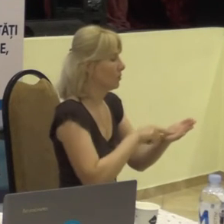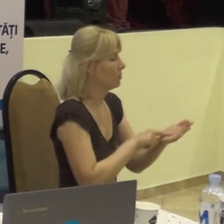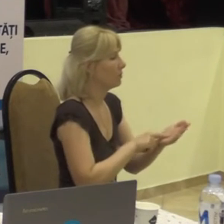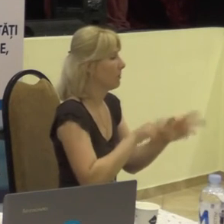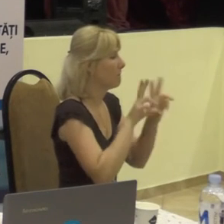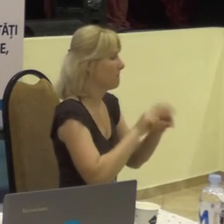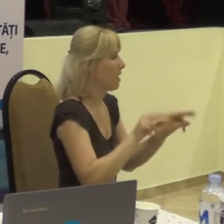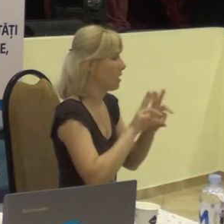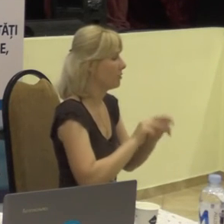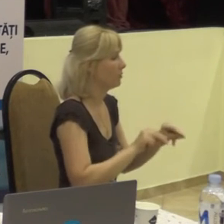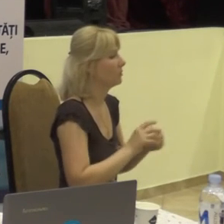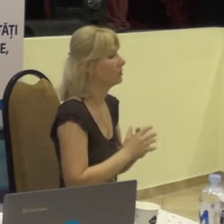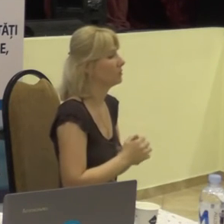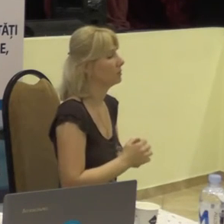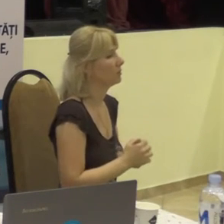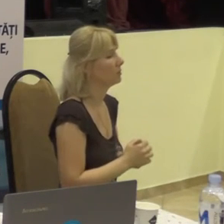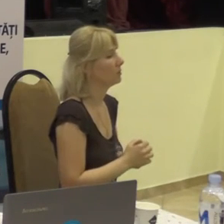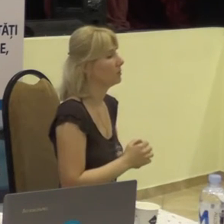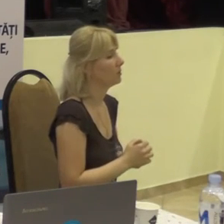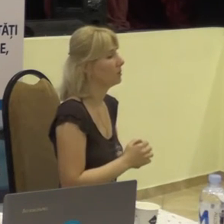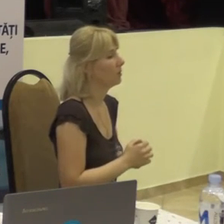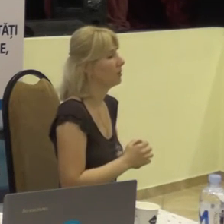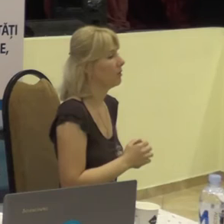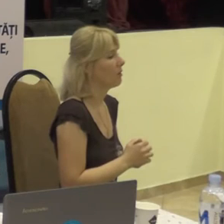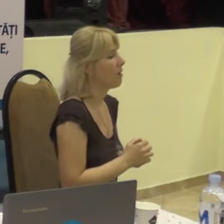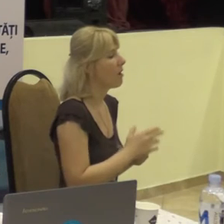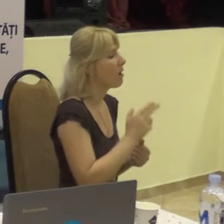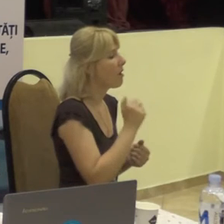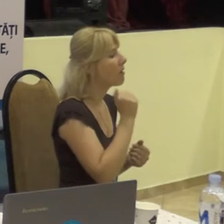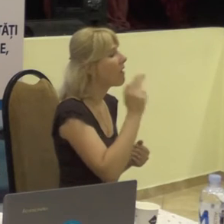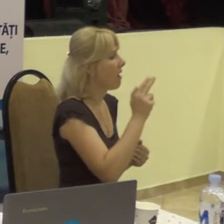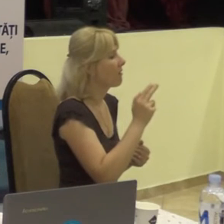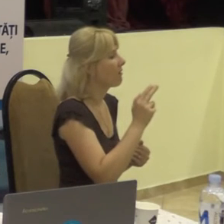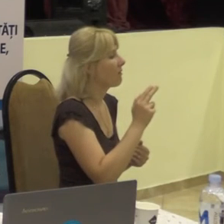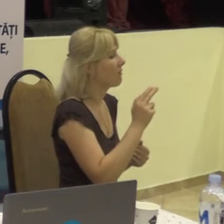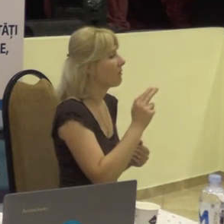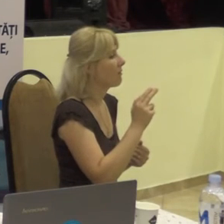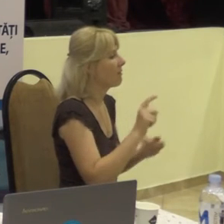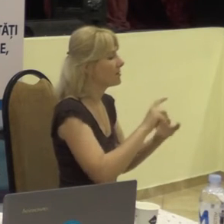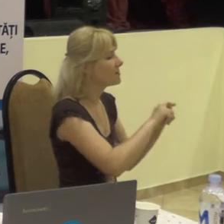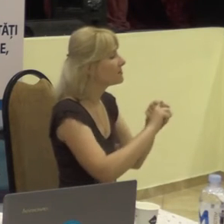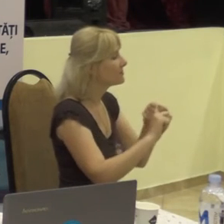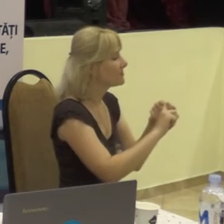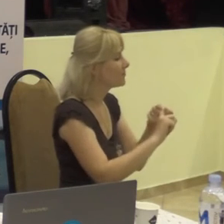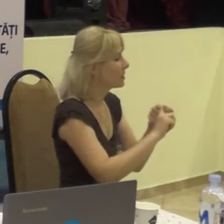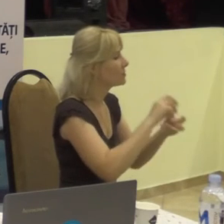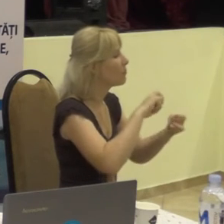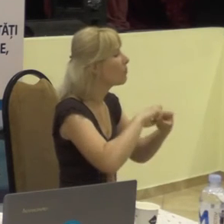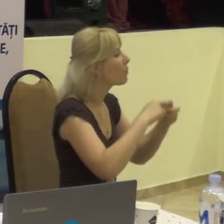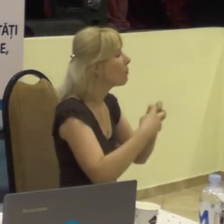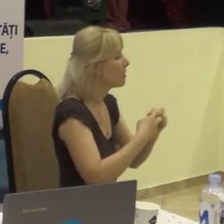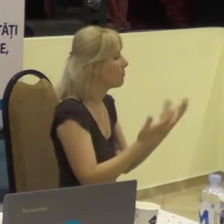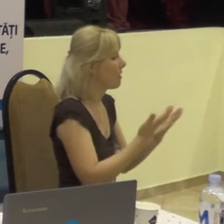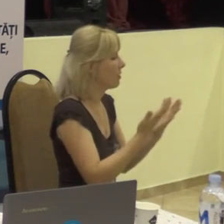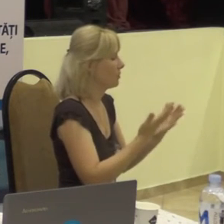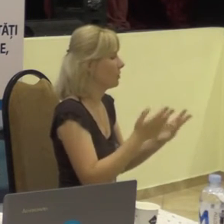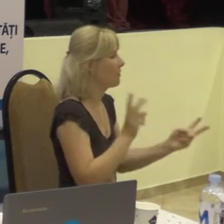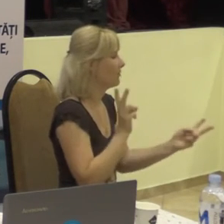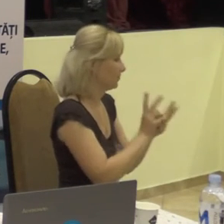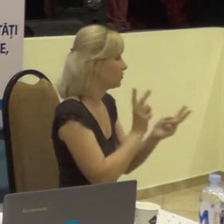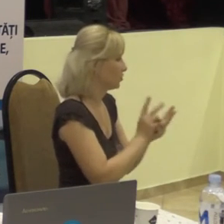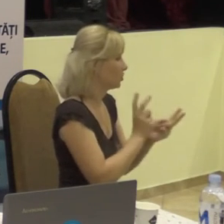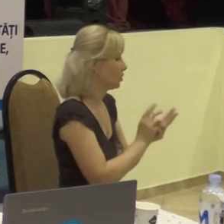Natalia, pentru focusarea unor aspecte legate de problemele pe care le întâlnesc